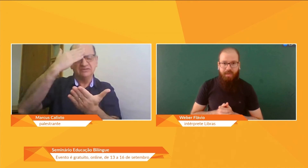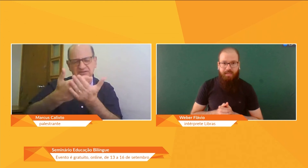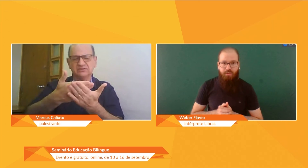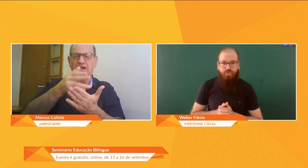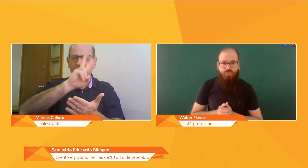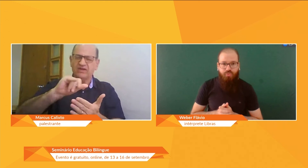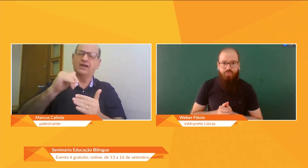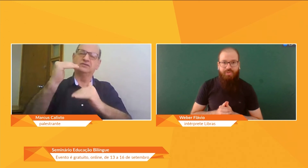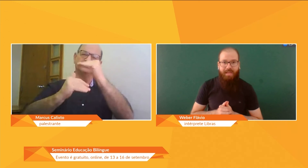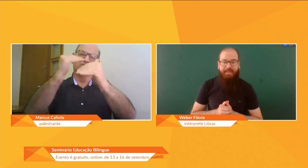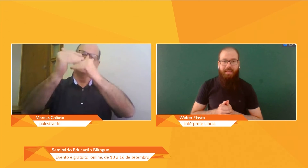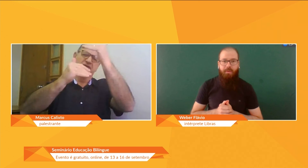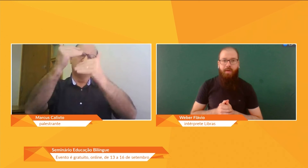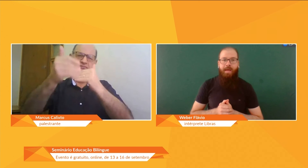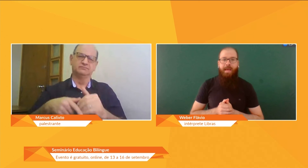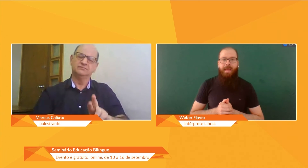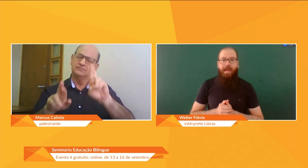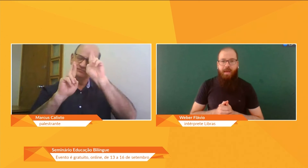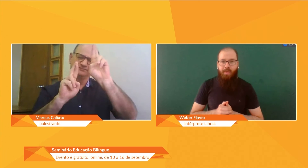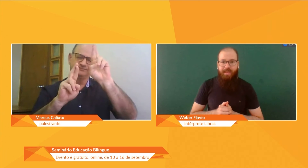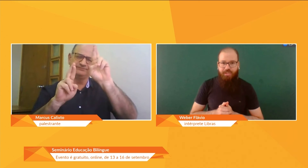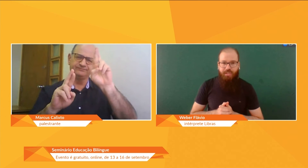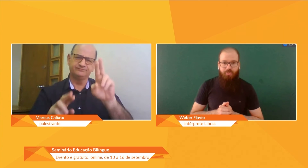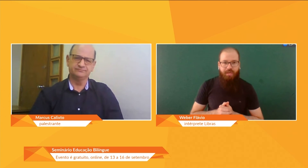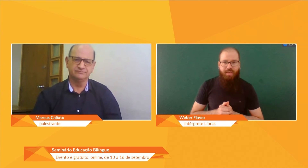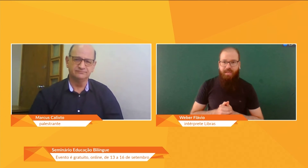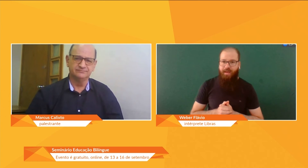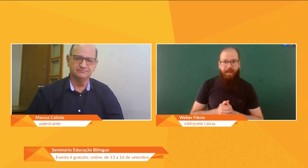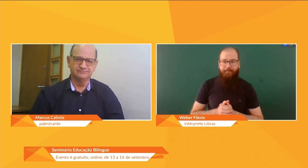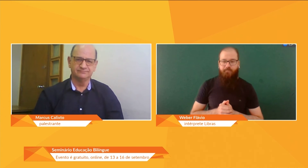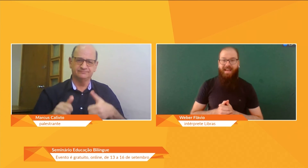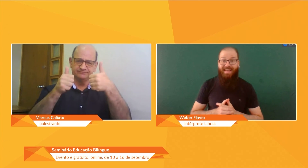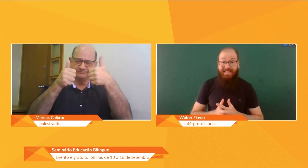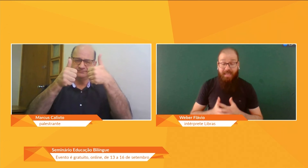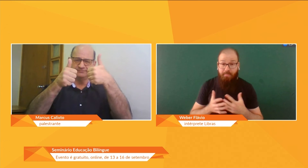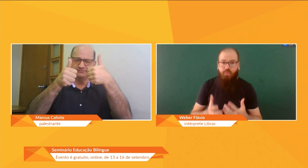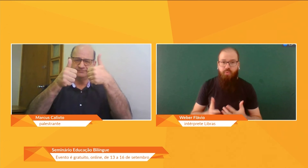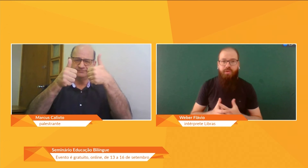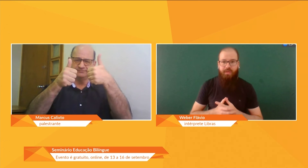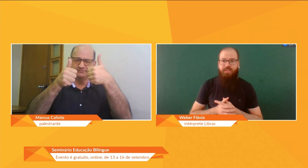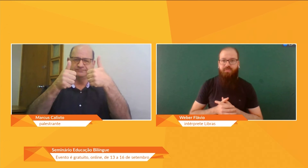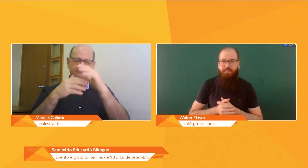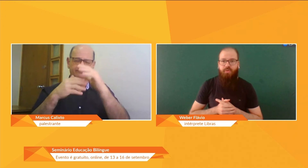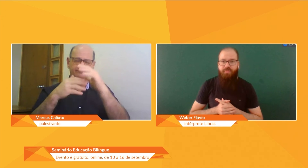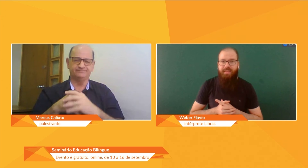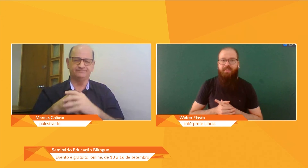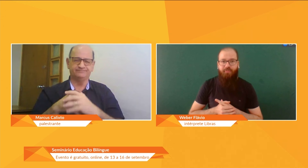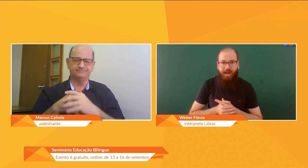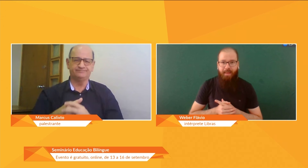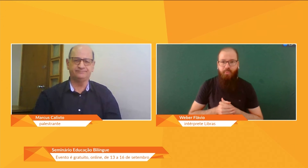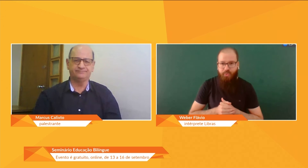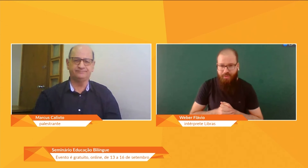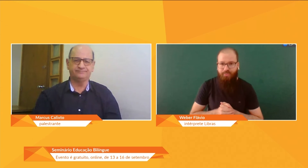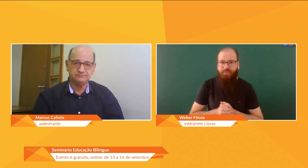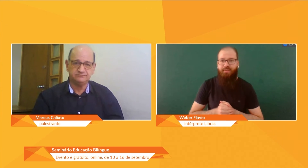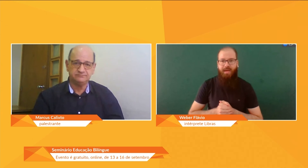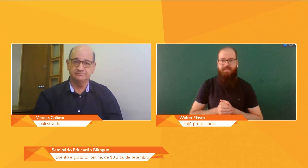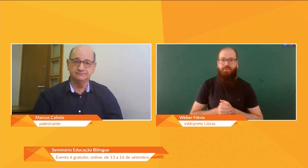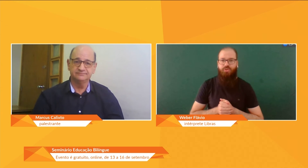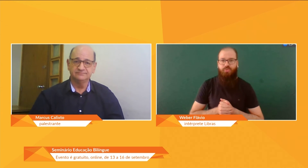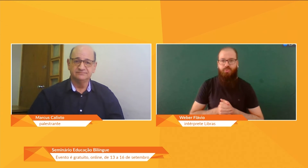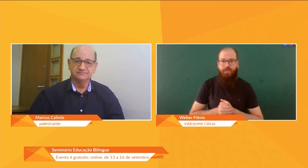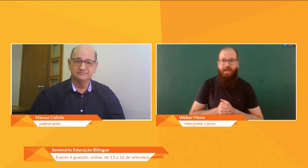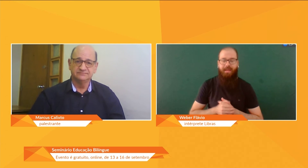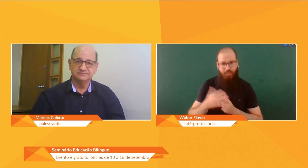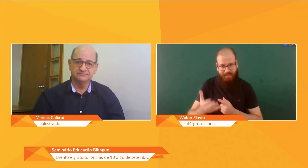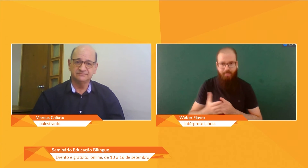Nacional da Educação dos Surdos. Então, eu acredito que vai crescer muito e nós vamos ouvir ainda falar muito da